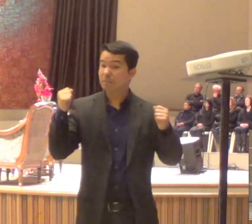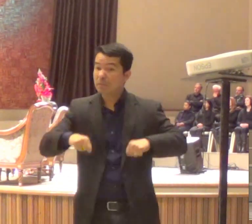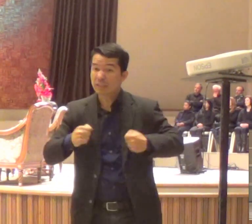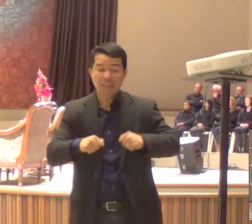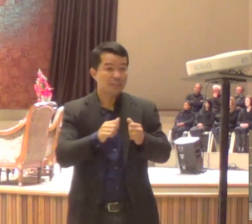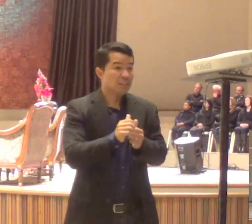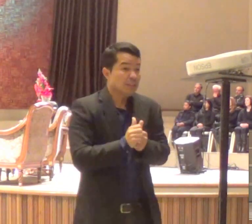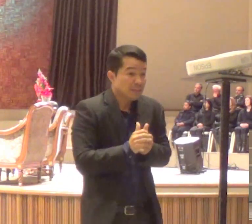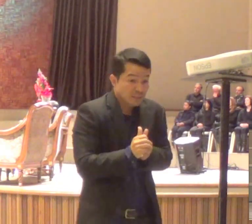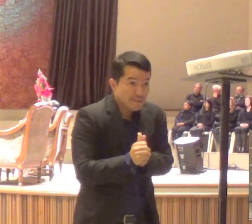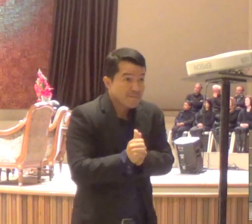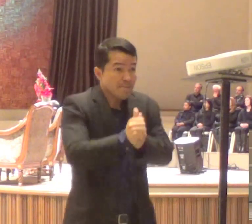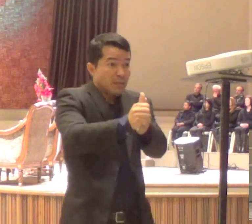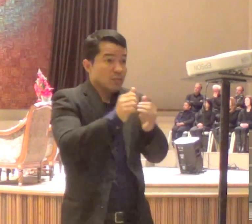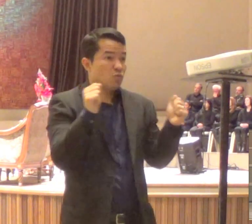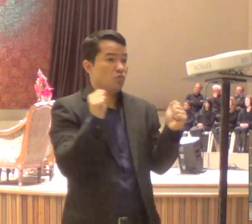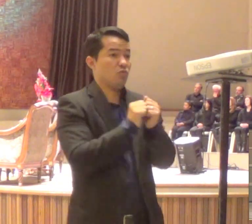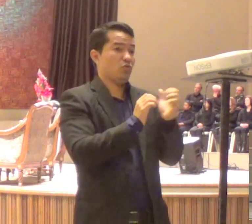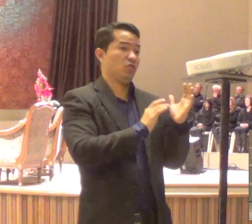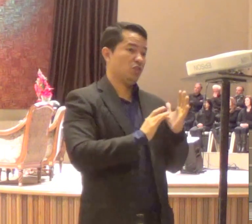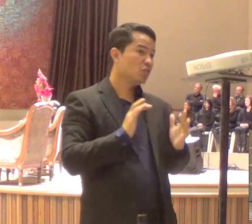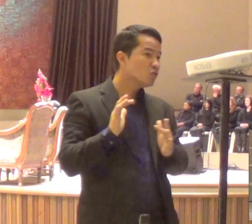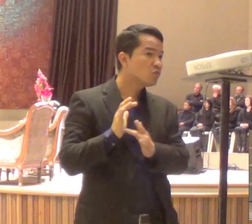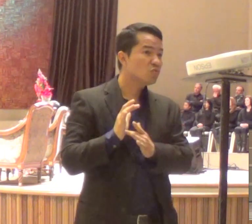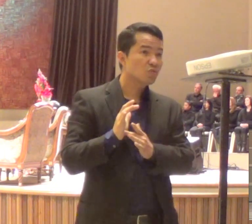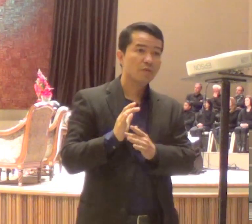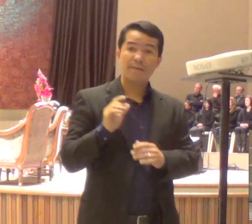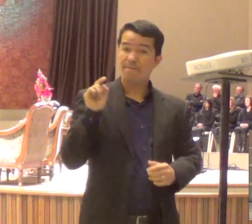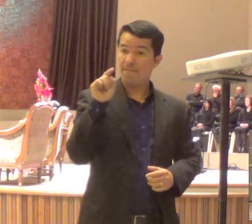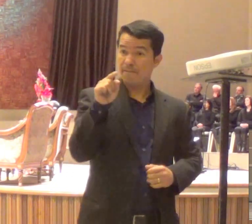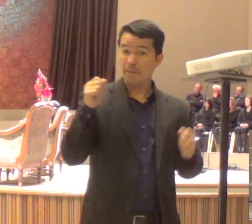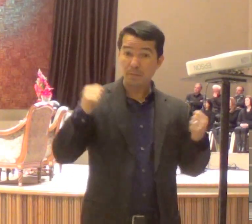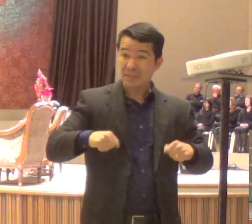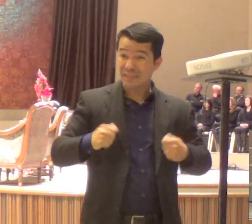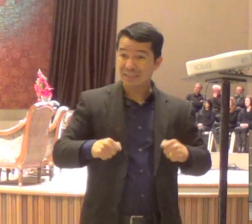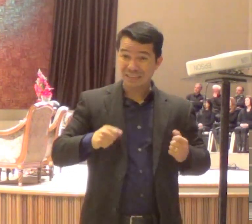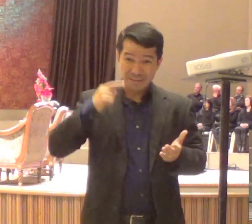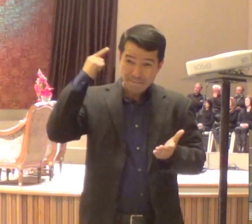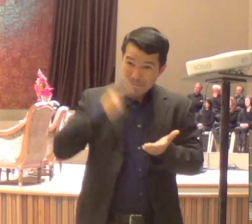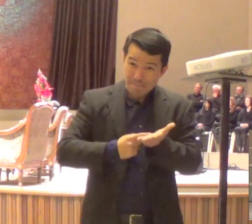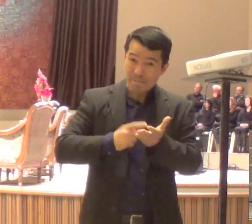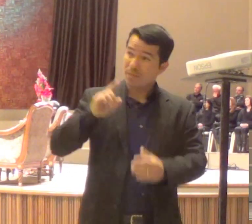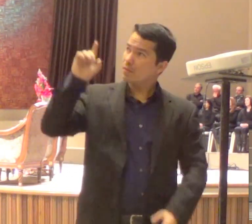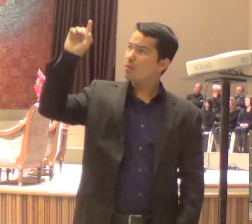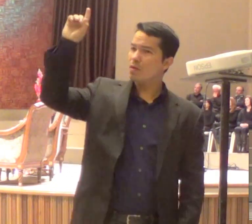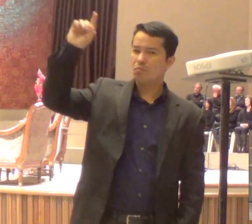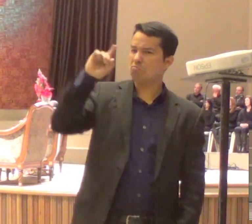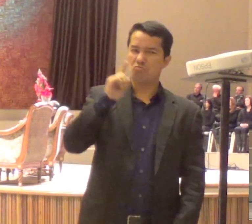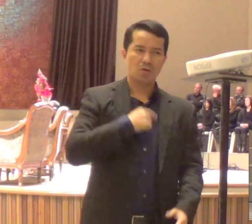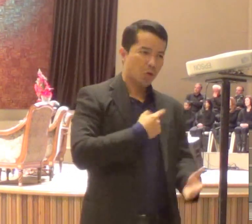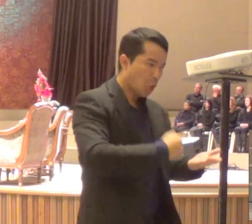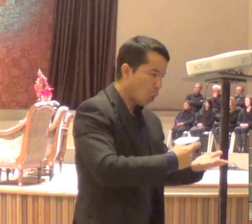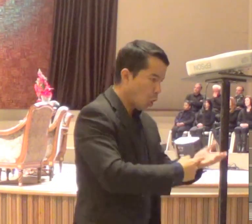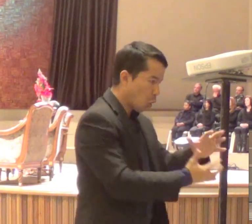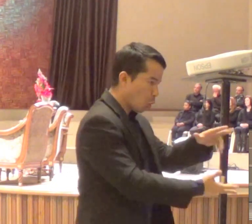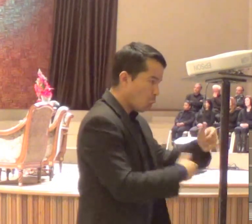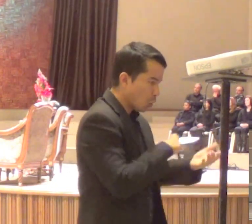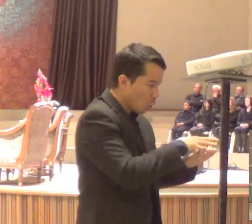esse acordo que você tem com o inimigo, precisa ser quebrado, e Ele vai dizer para você, que